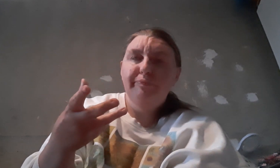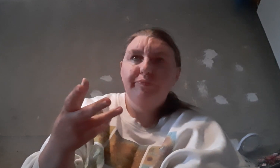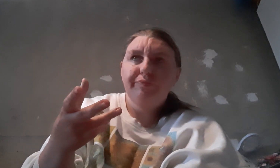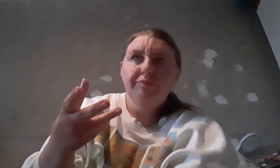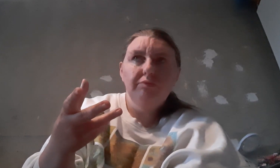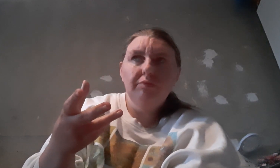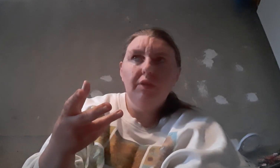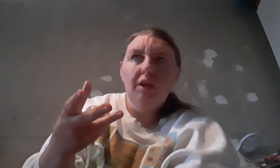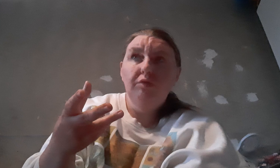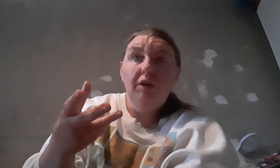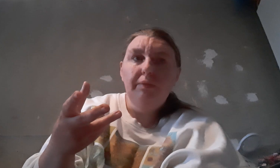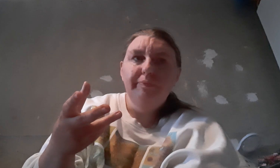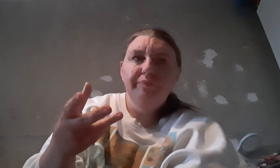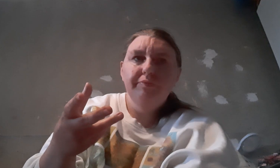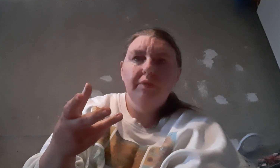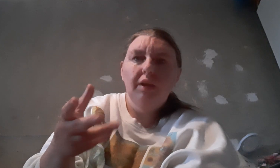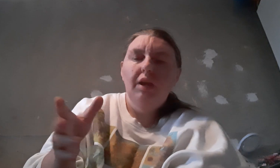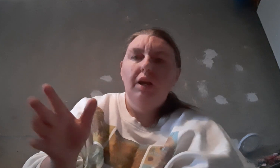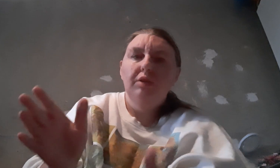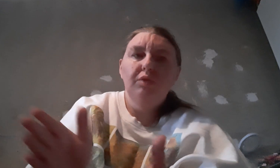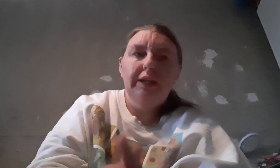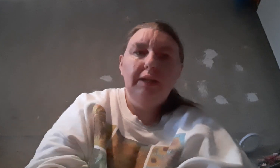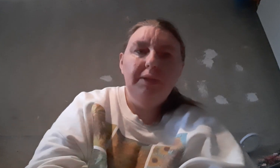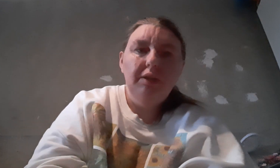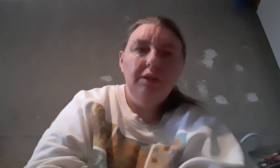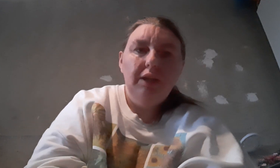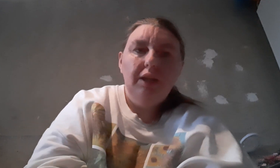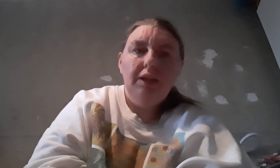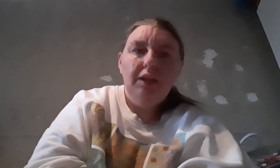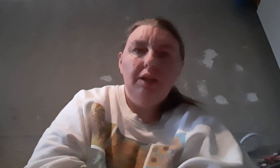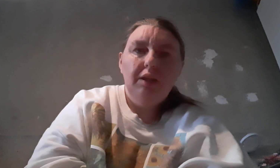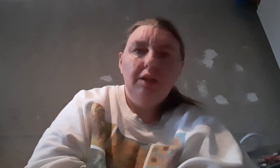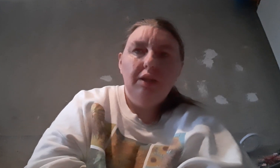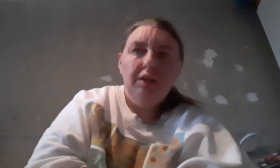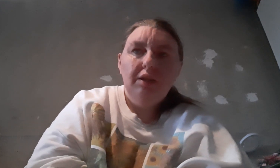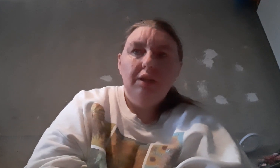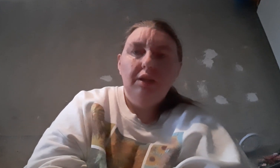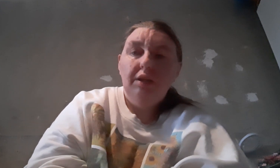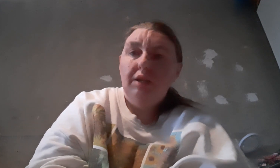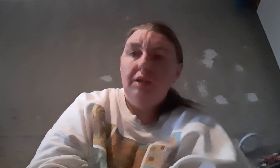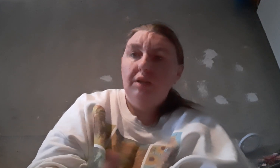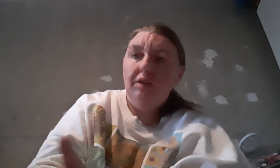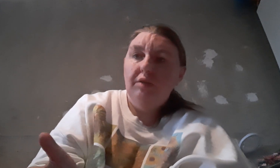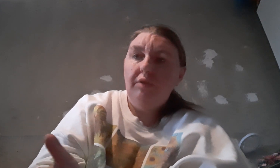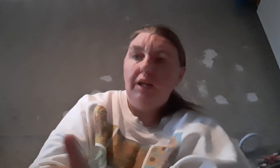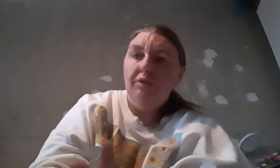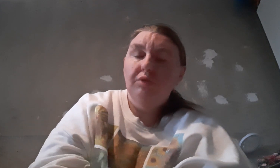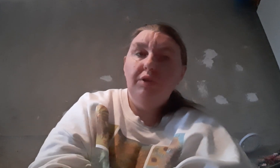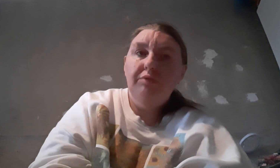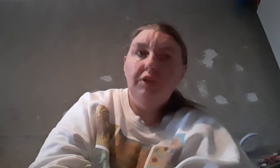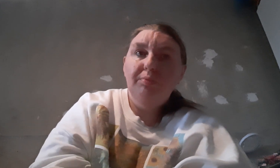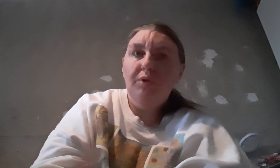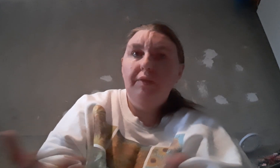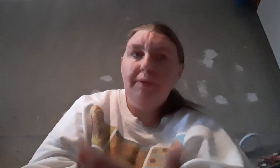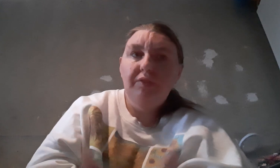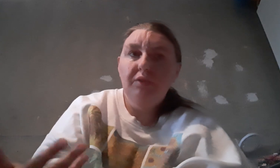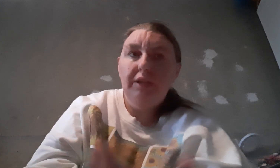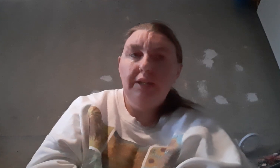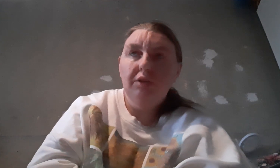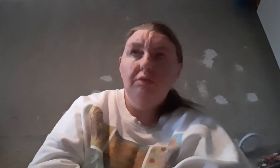voilà donc les amis voilà donc je voulais vous dire pourquoi il n pas de vidéo ces derniers temps